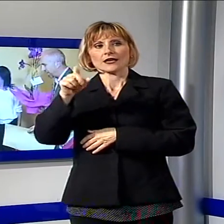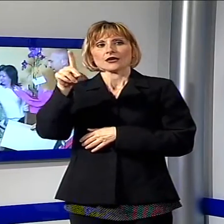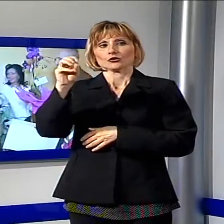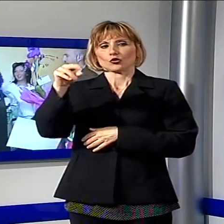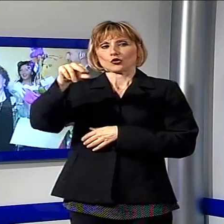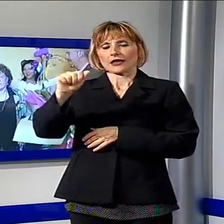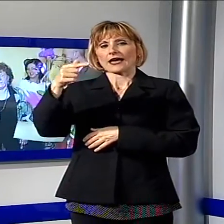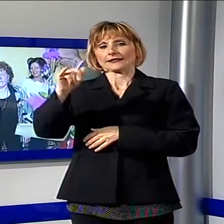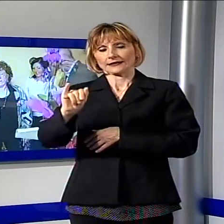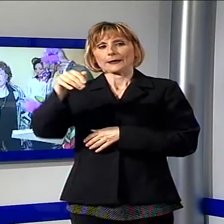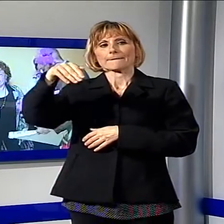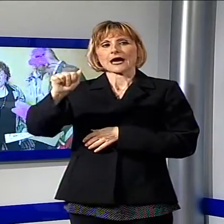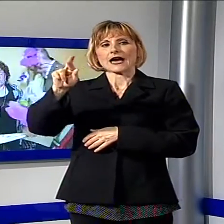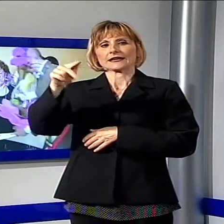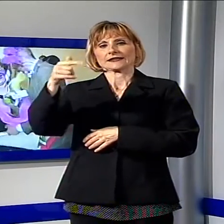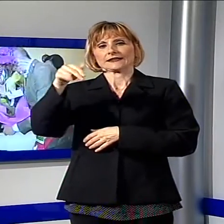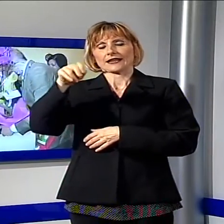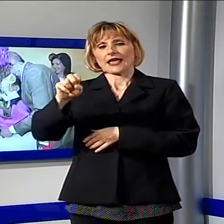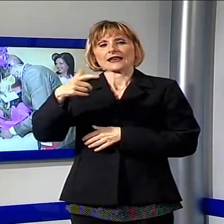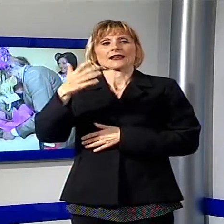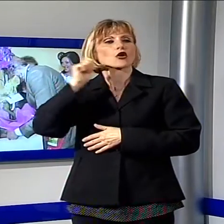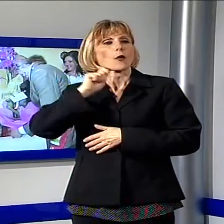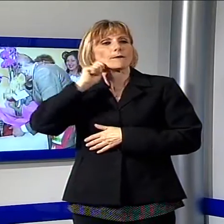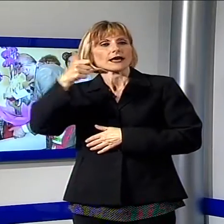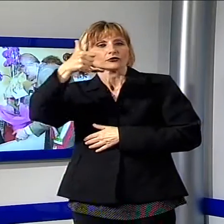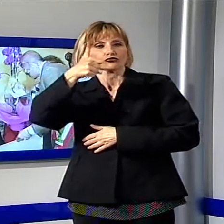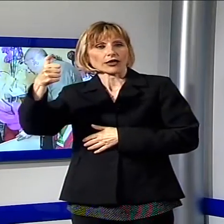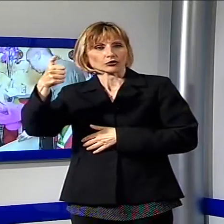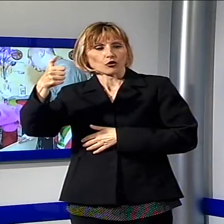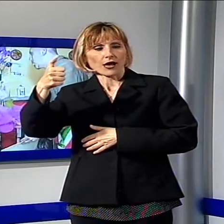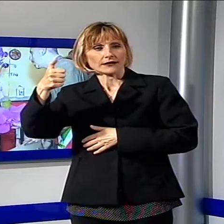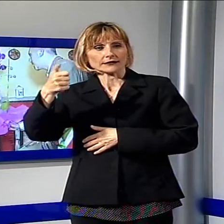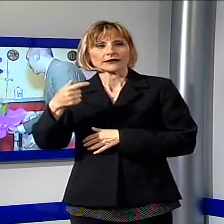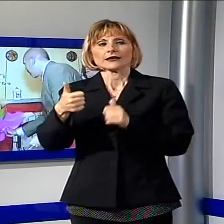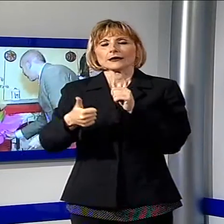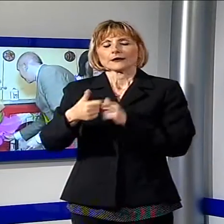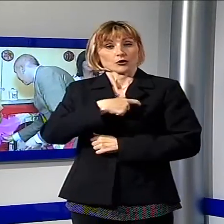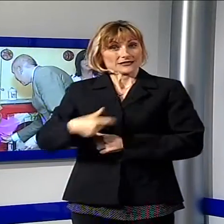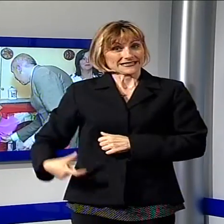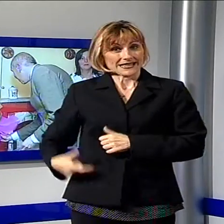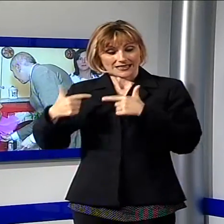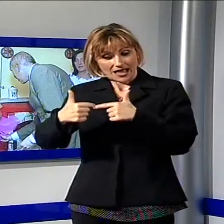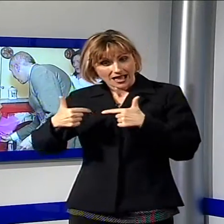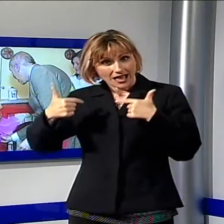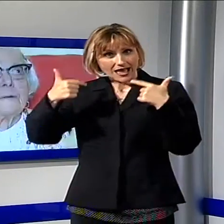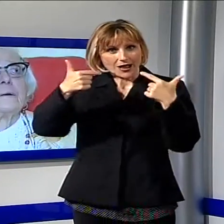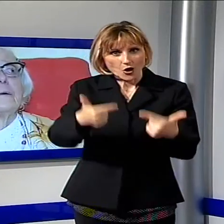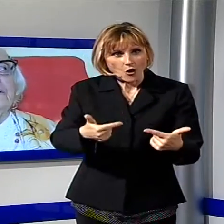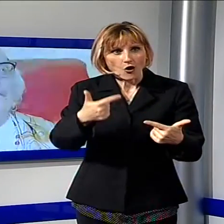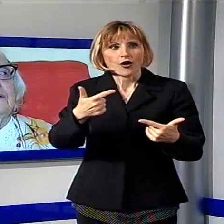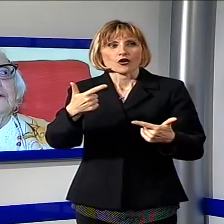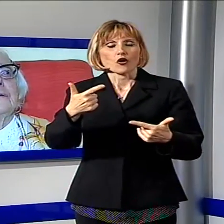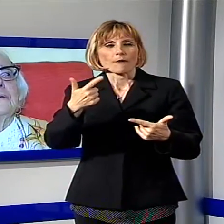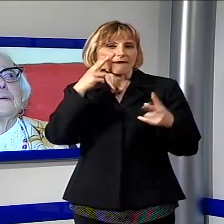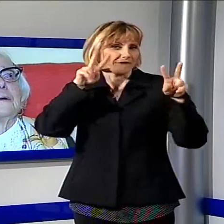suo centesimo compleanno. Nel pomeriggio di ieri è stato il primo cittadino di Coreglia, Valerio Amadei, a far visita alla centenaria che